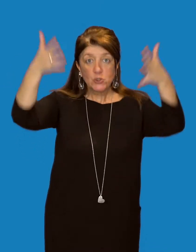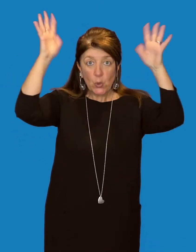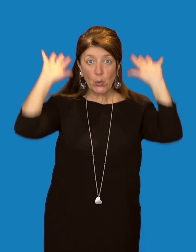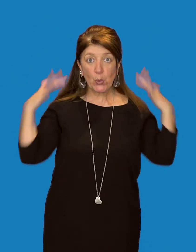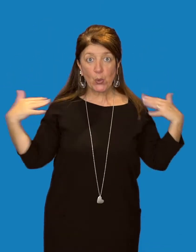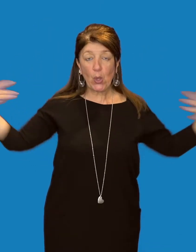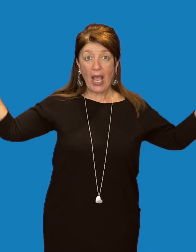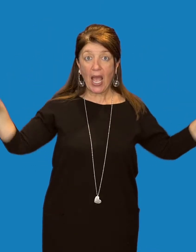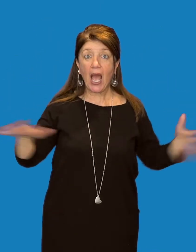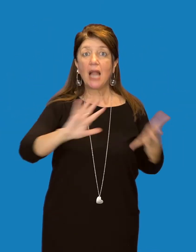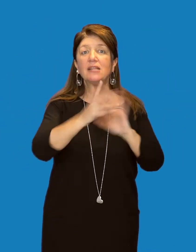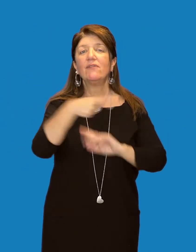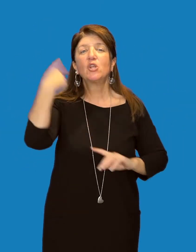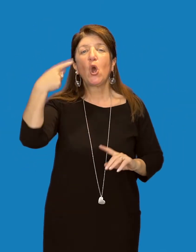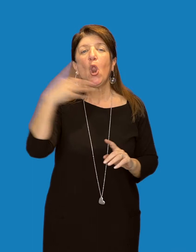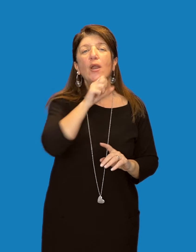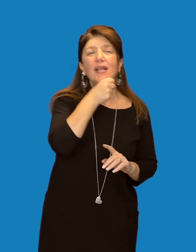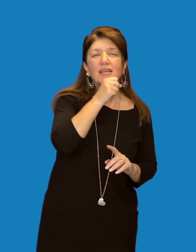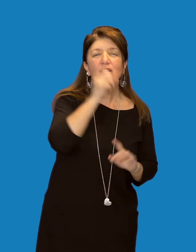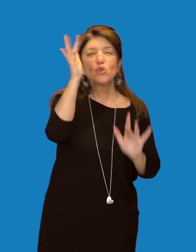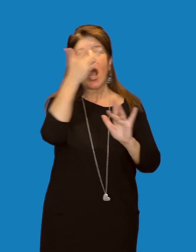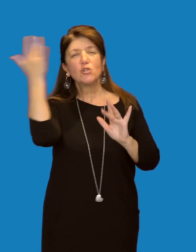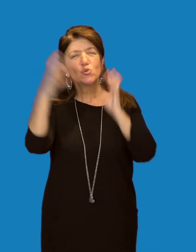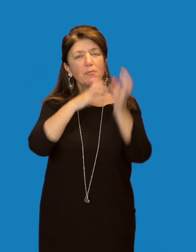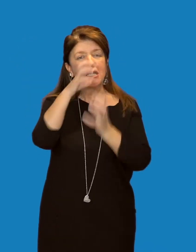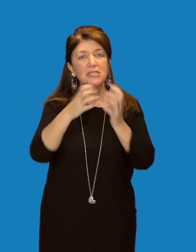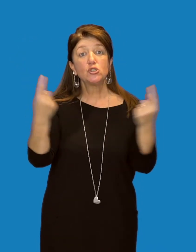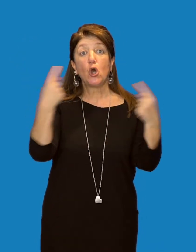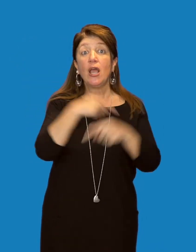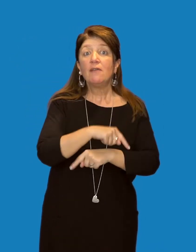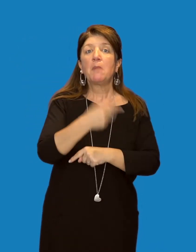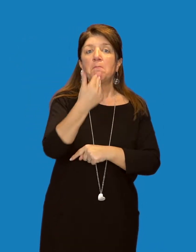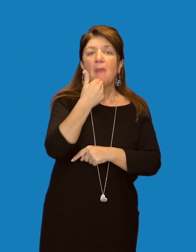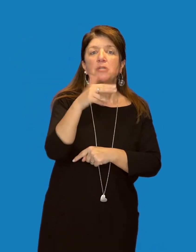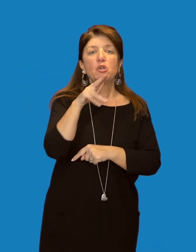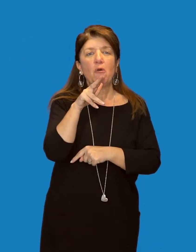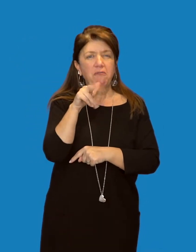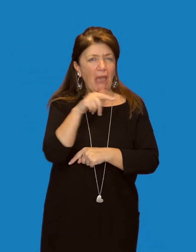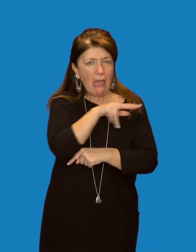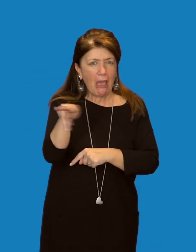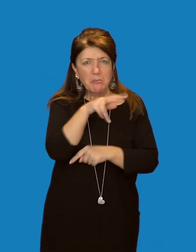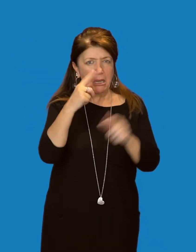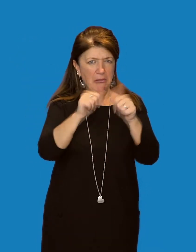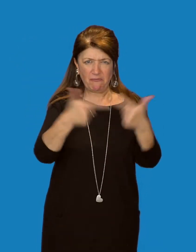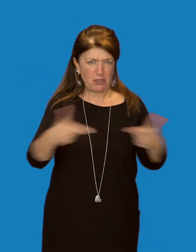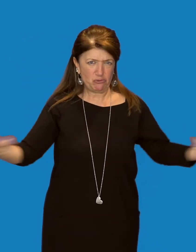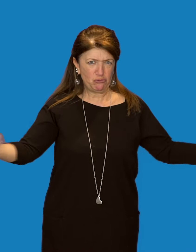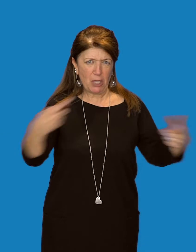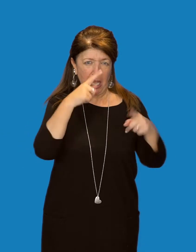ali sono grigio-azzurrognoli. Tra maschio e femmina non vi sono grosse differenze, mentre i